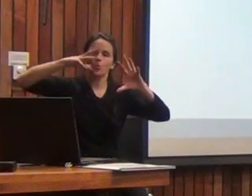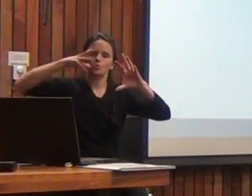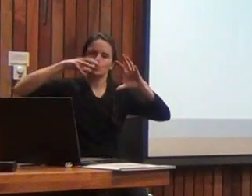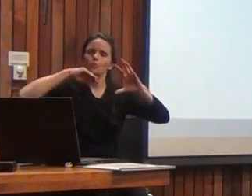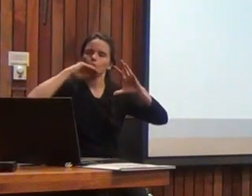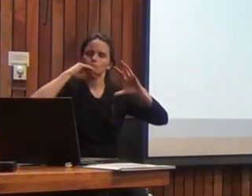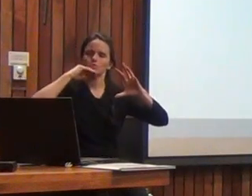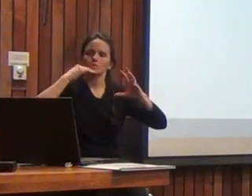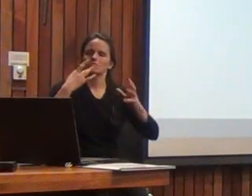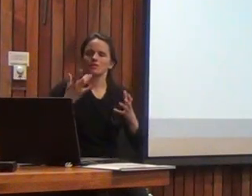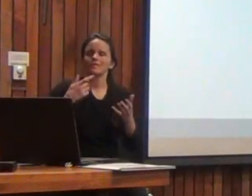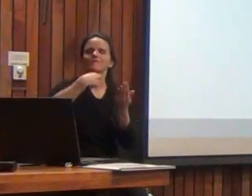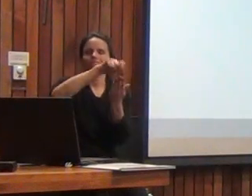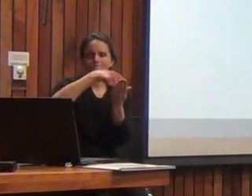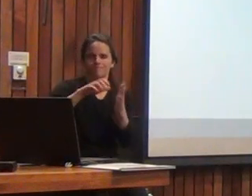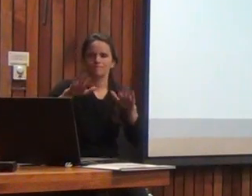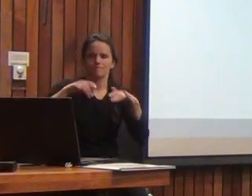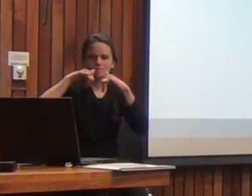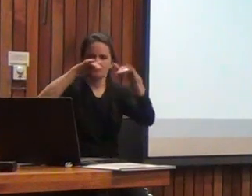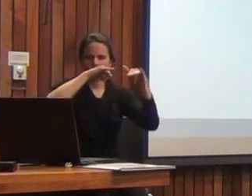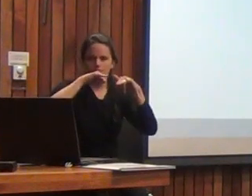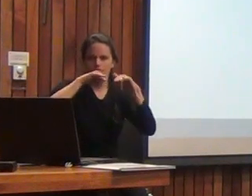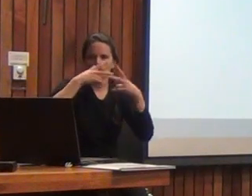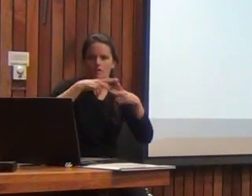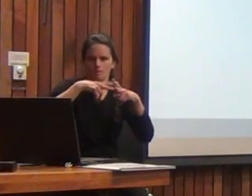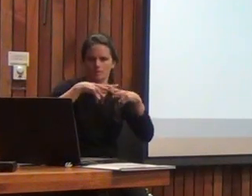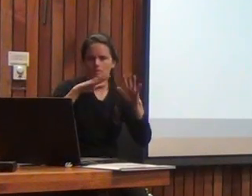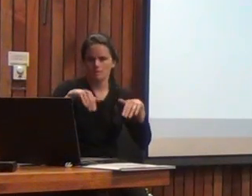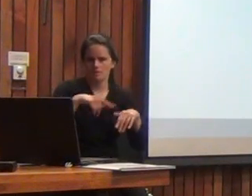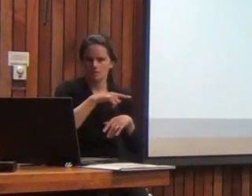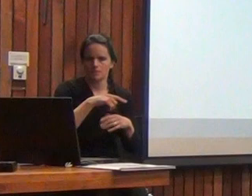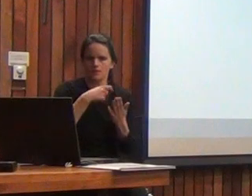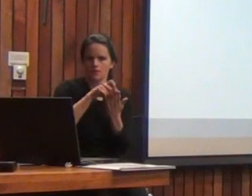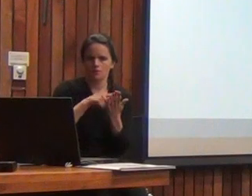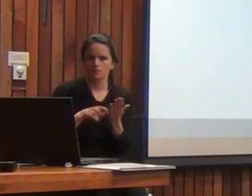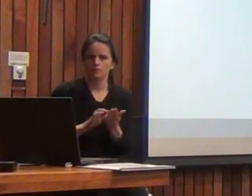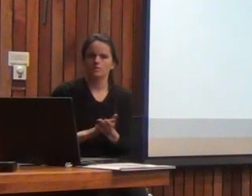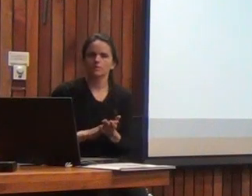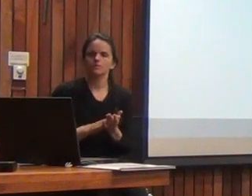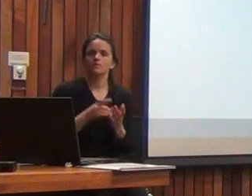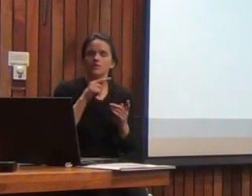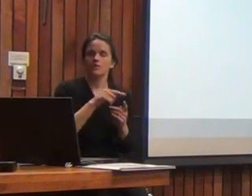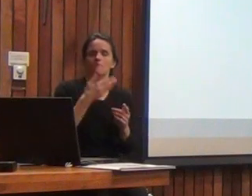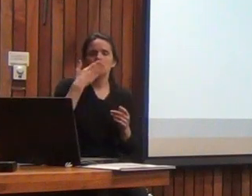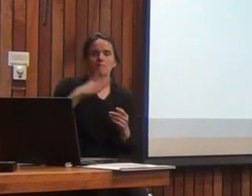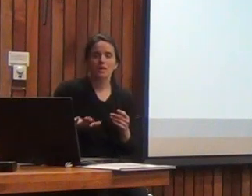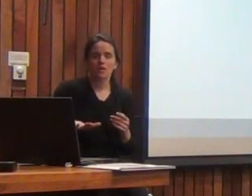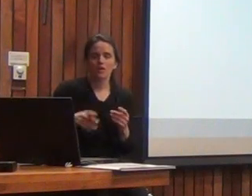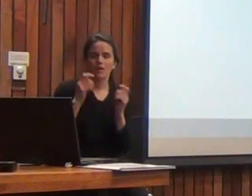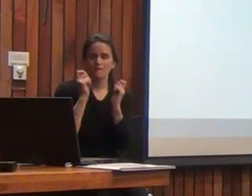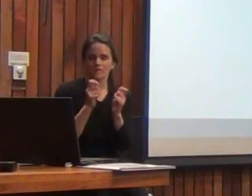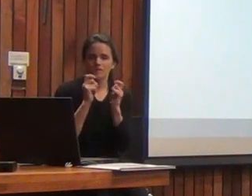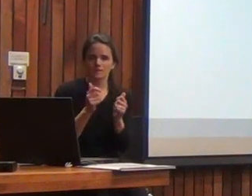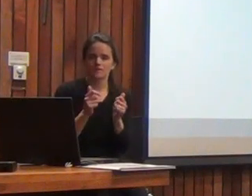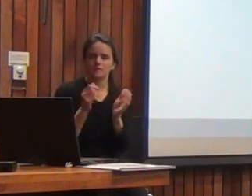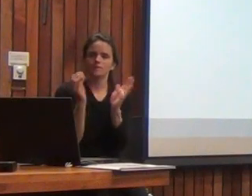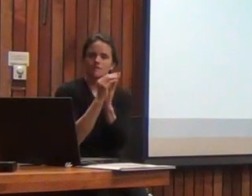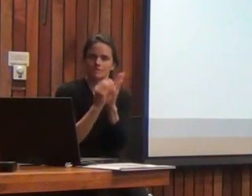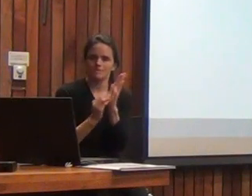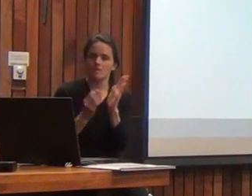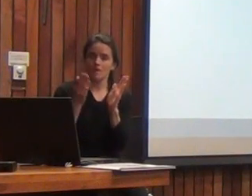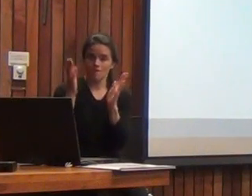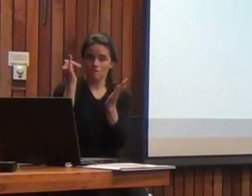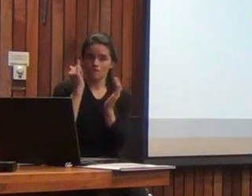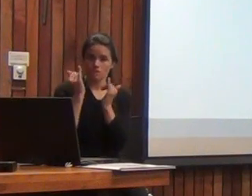estandarizar estas escaleras este procedimiento es uno que mejora la eficiencia de los datos porque con menos